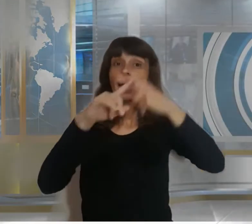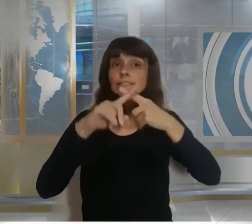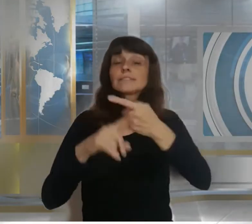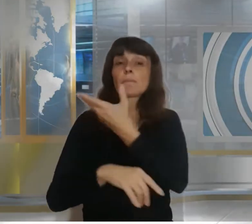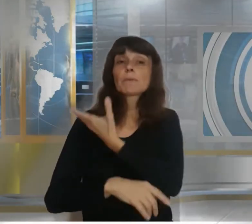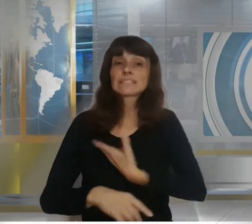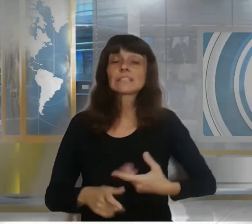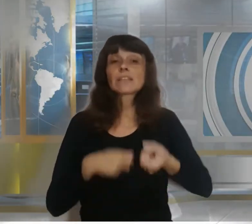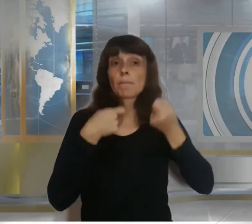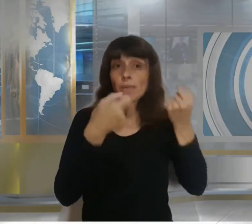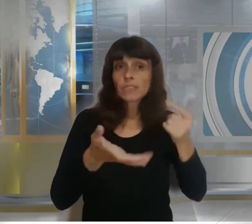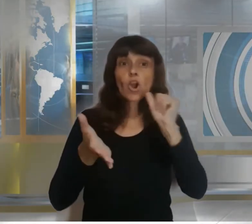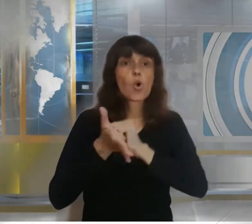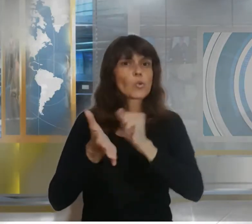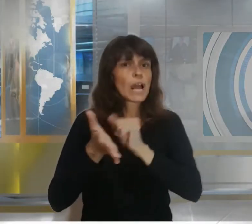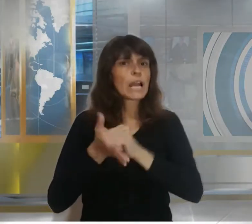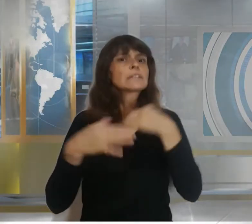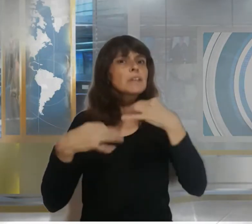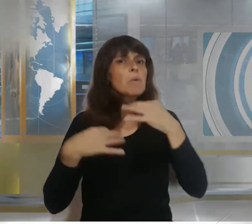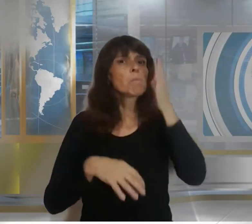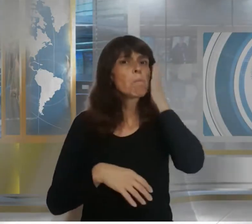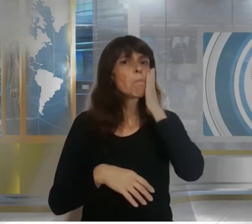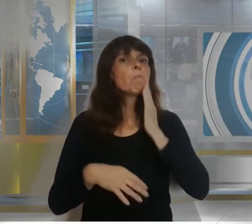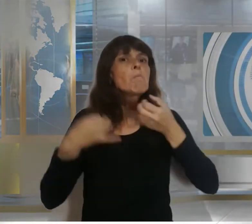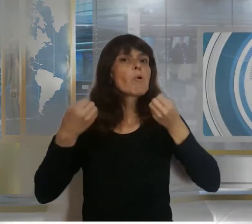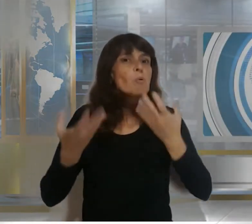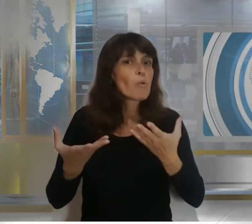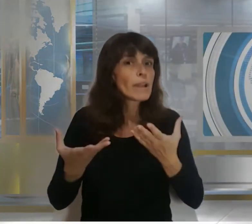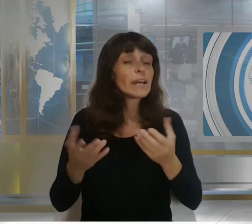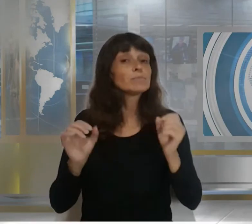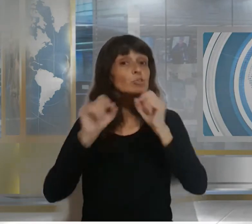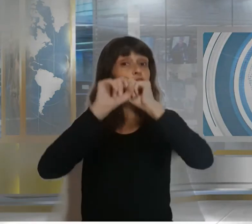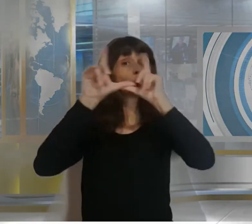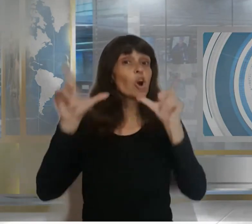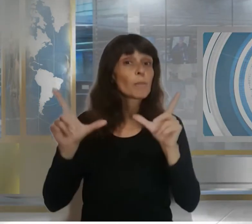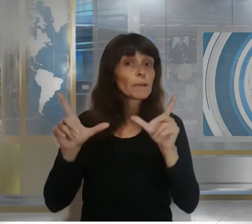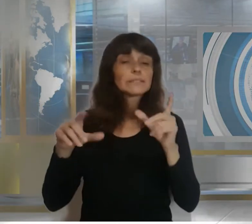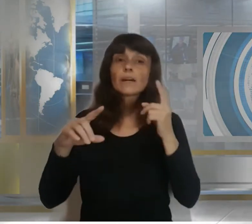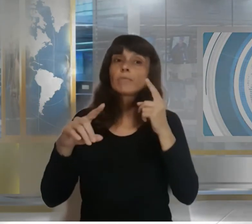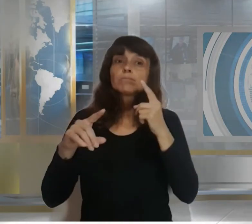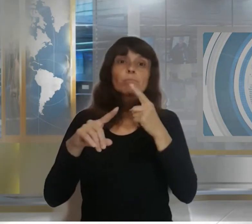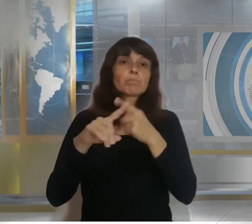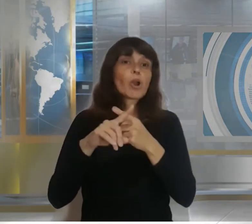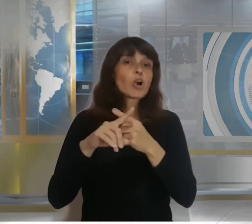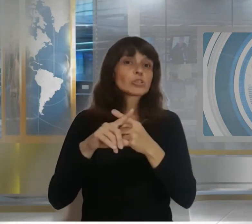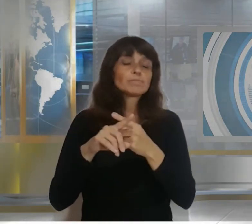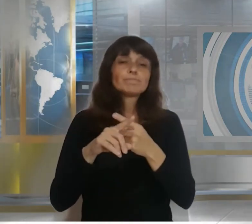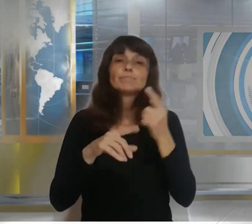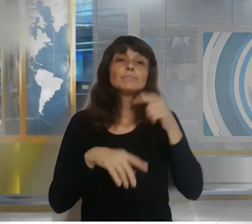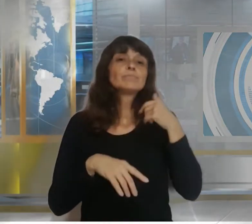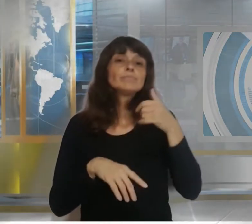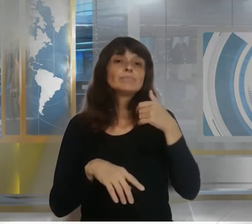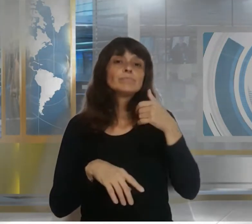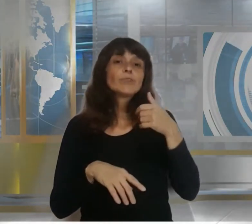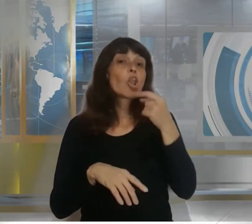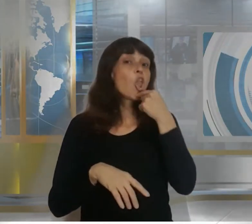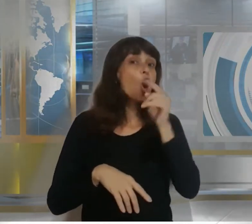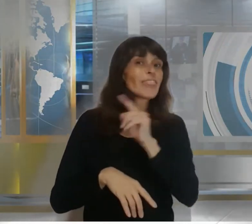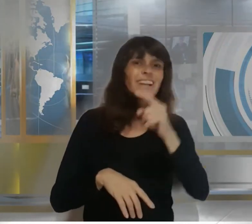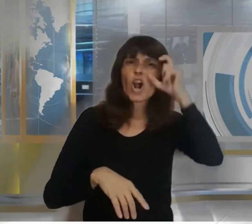la Casa Blanca sorprendiendo por no haberlo llamado expresidente tal como correspondía